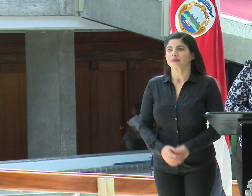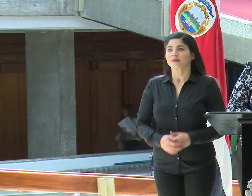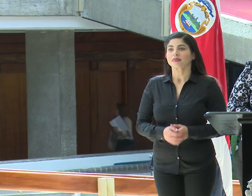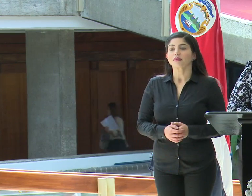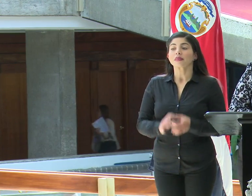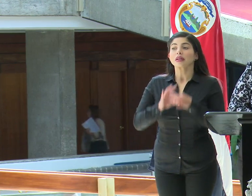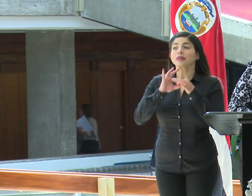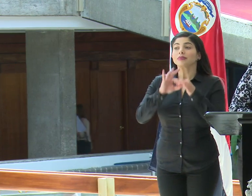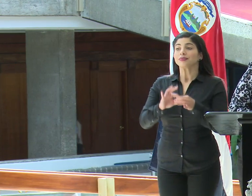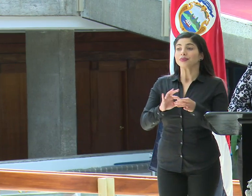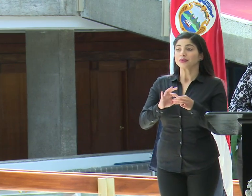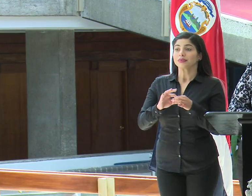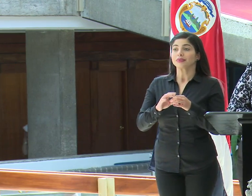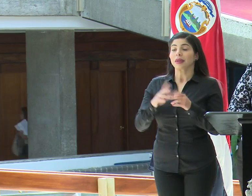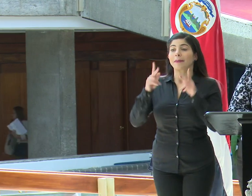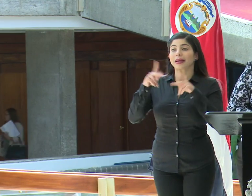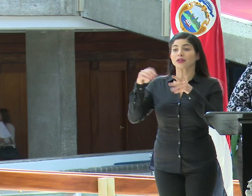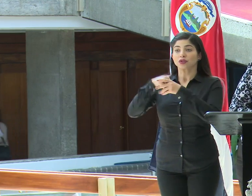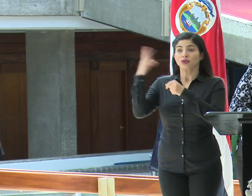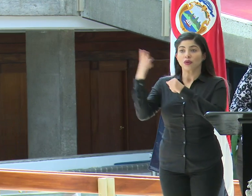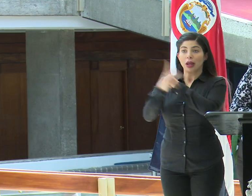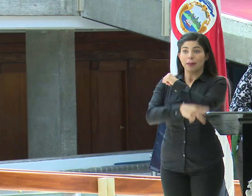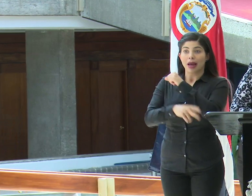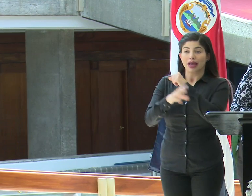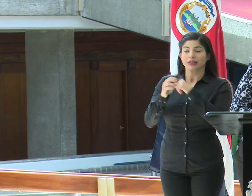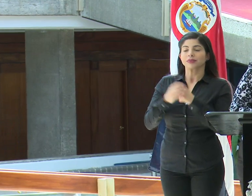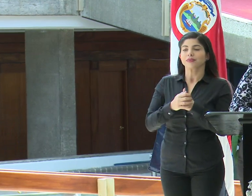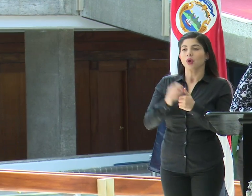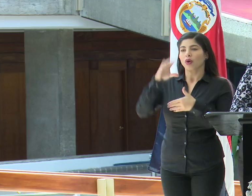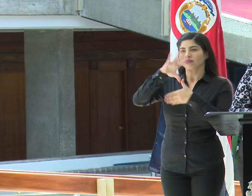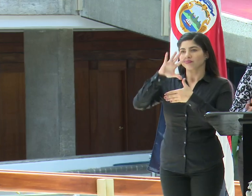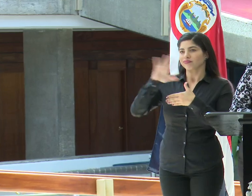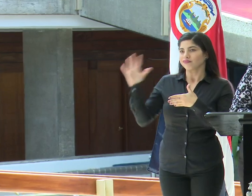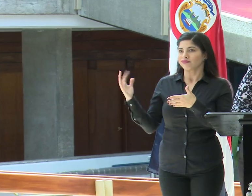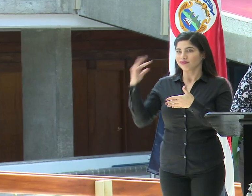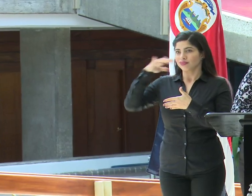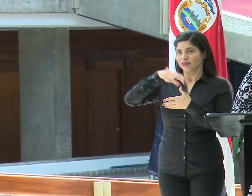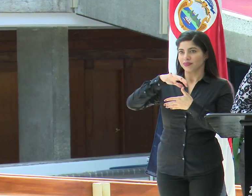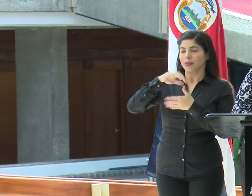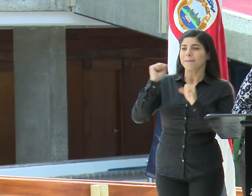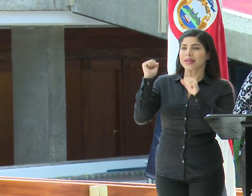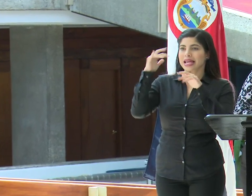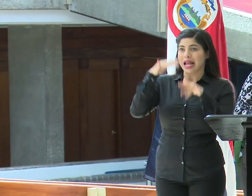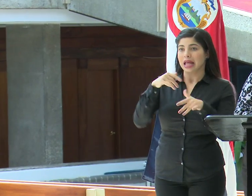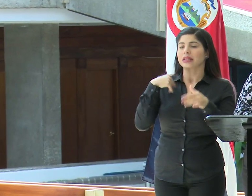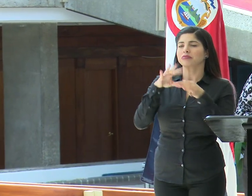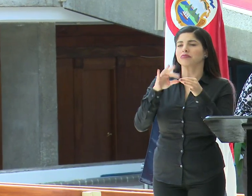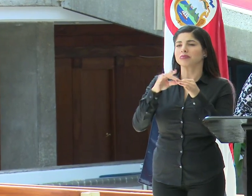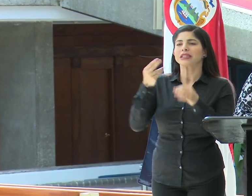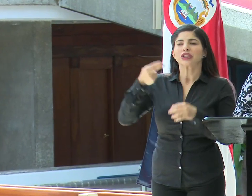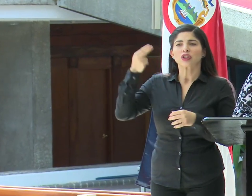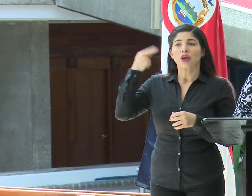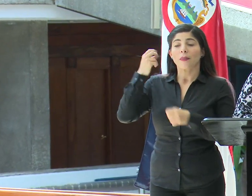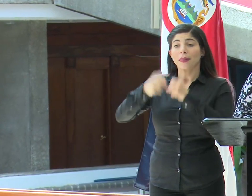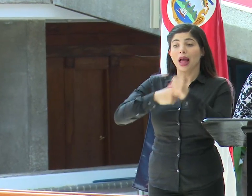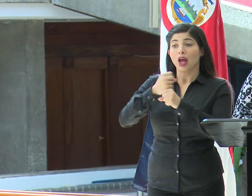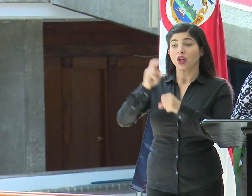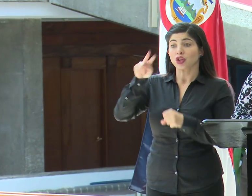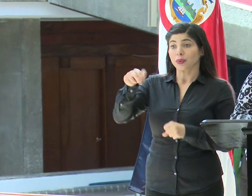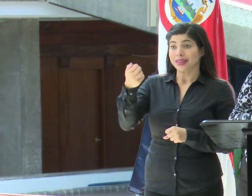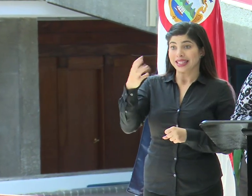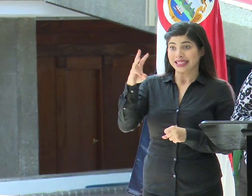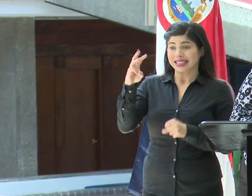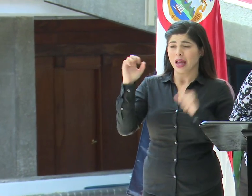Con respecto a los extracontinentales, voy a explicar tal vez un poco de historia. En el año 2016 tuvimos